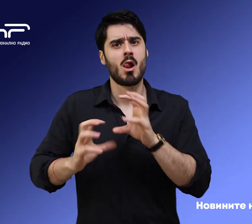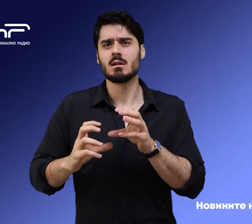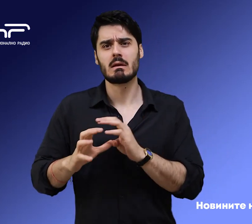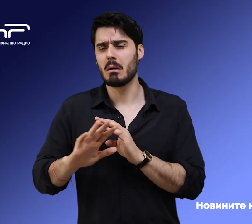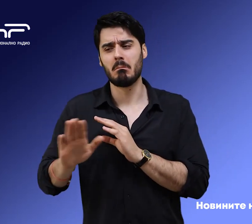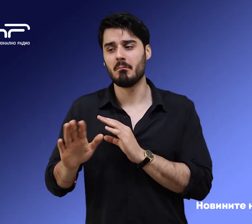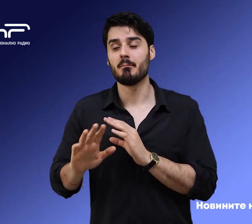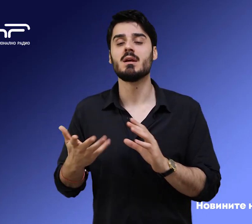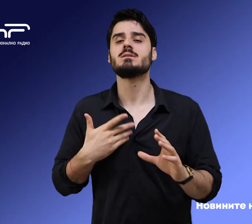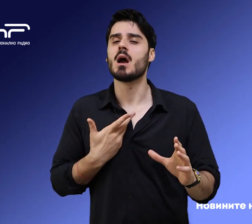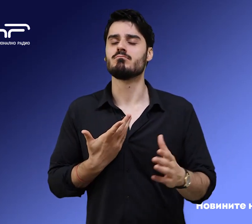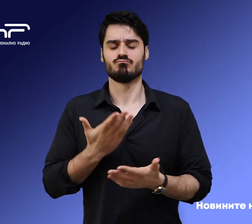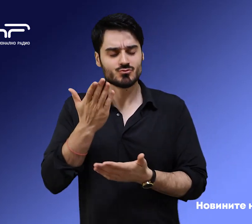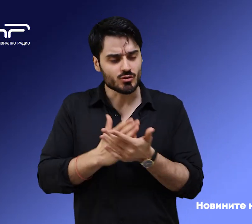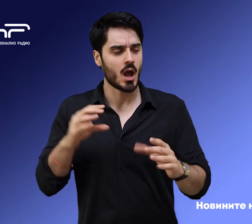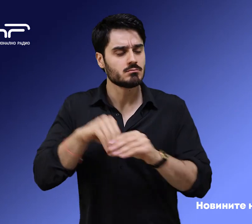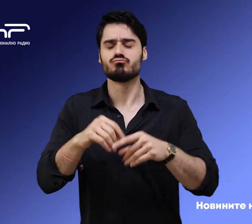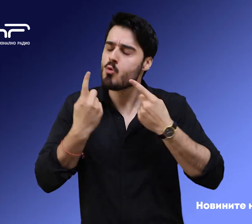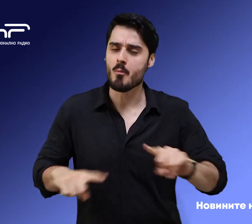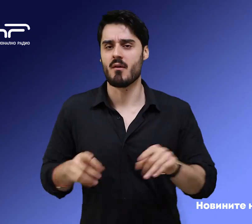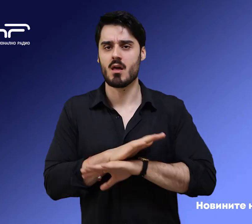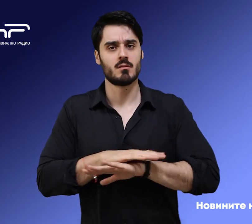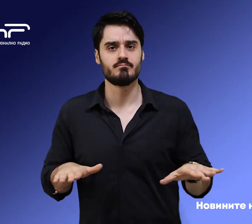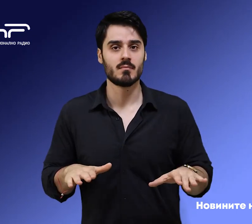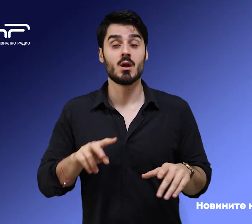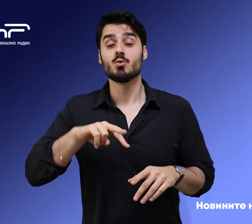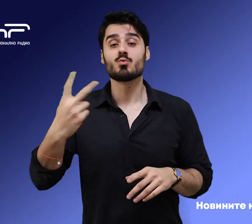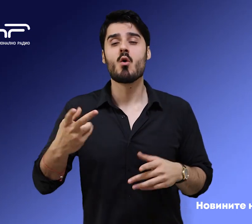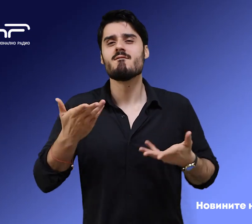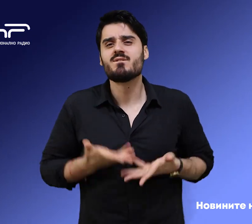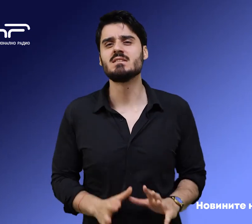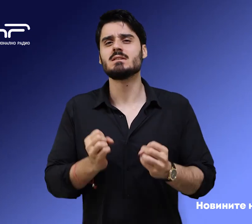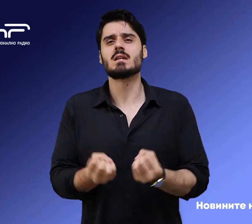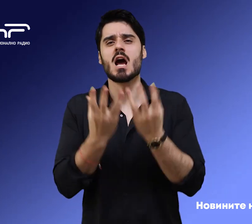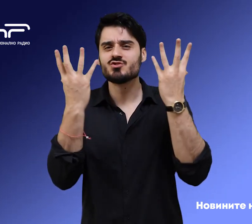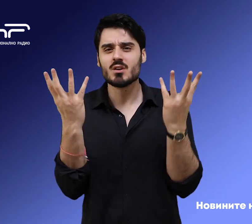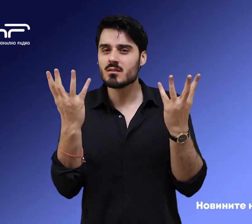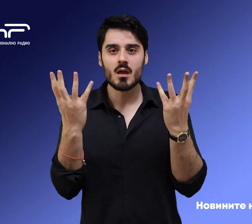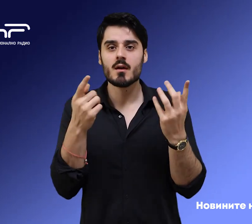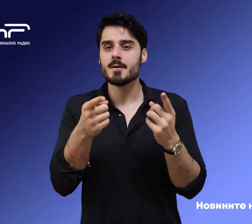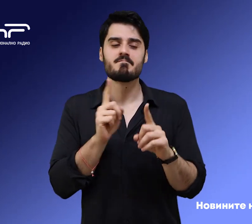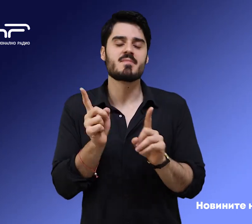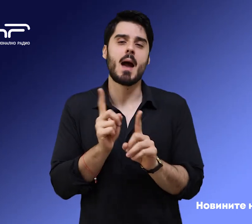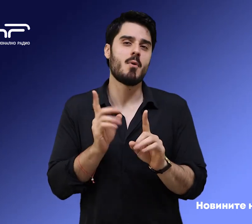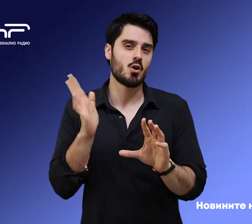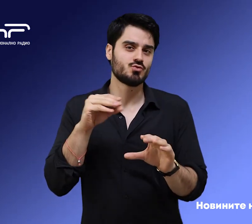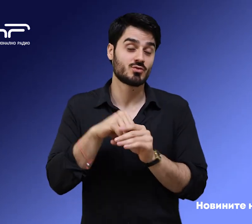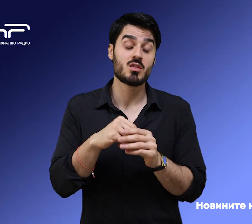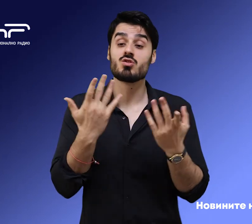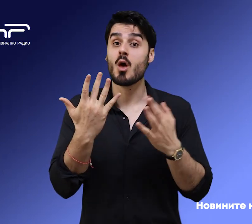да бъде част от управлението. Номер 3 в бюлетината е за партия Възраждане, техен представител на Жревия не присъства, но пък номер 1 в